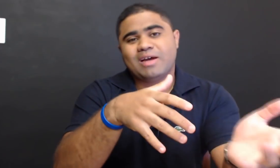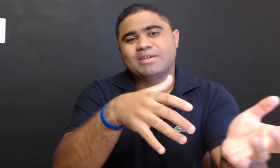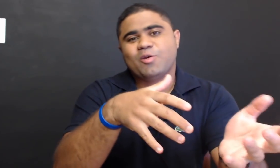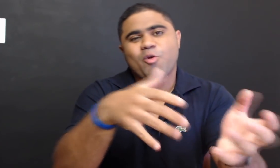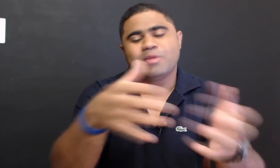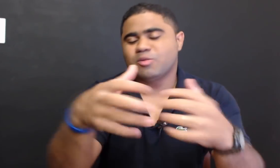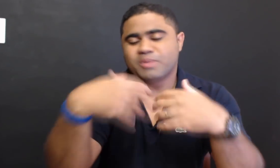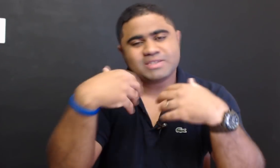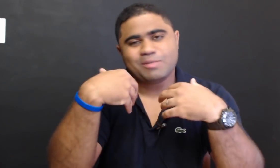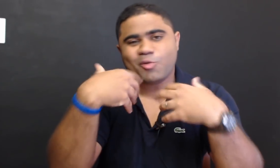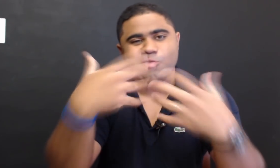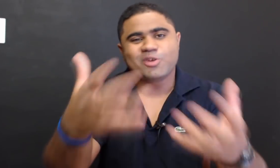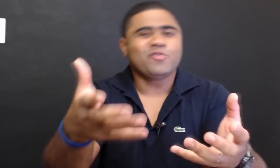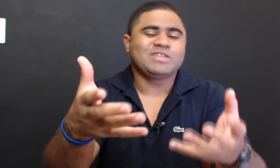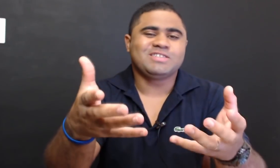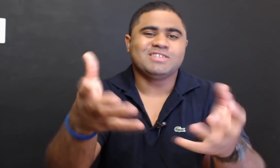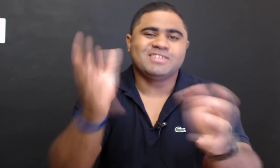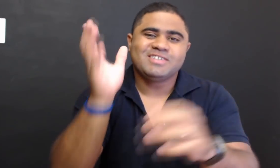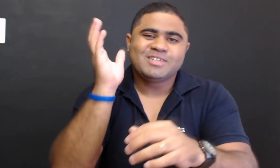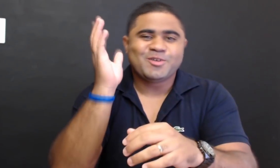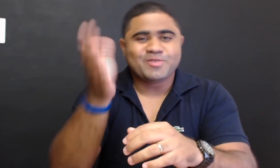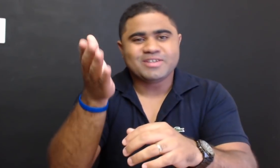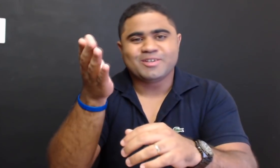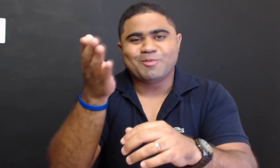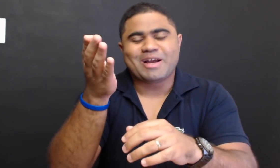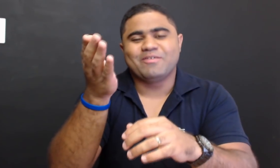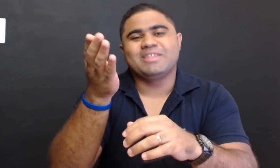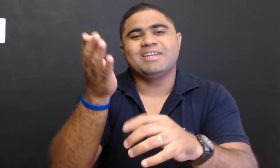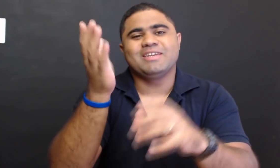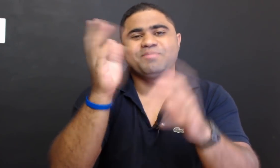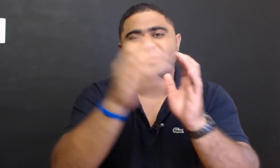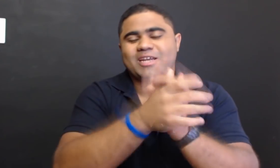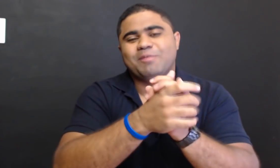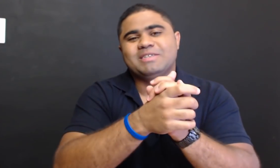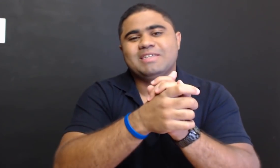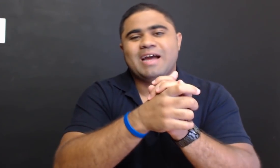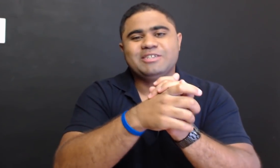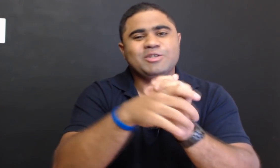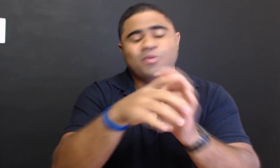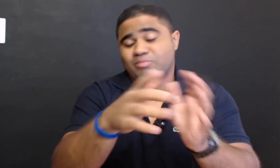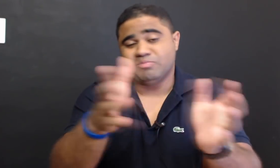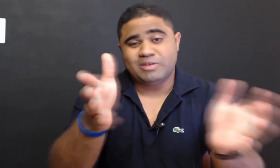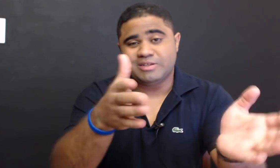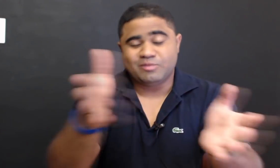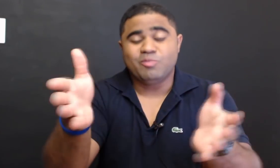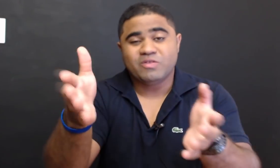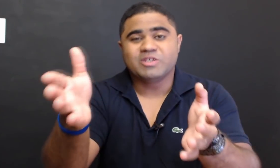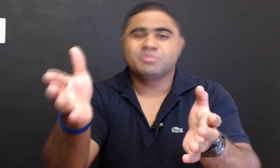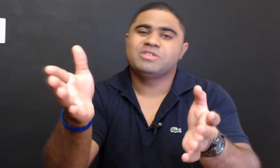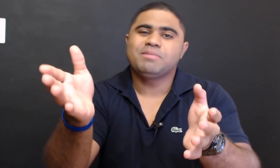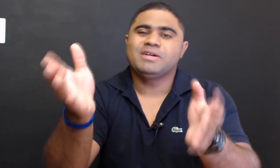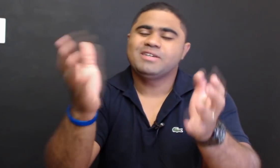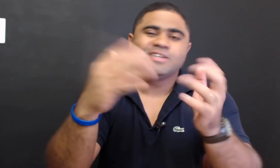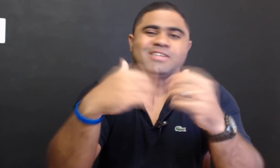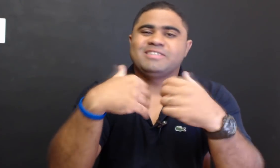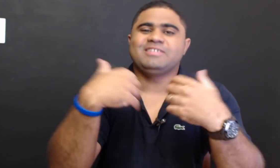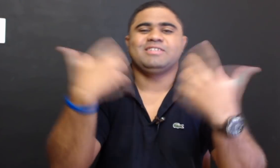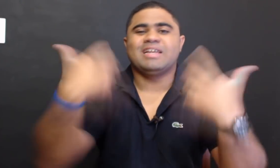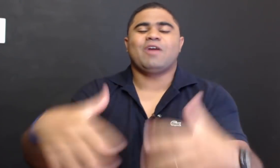lá, eu comento, por exemplo, como que eu fazia. Eu ia numa cafeteria, aqui na minha cidade, uma vez por semana, e ia lá